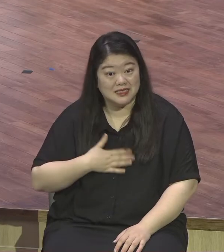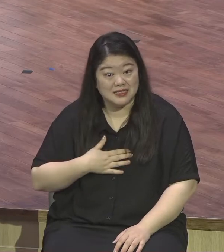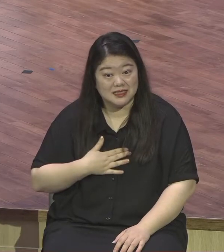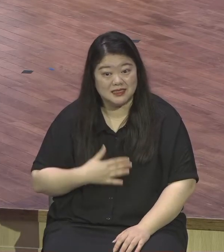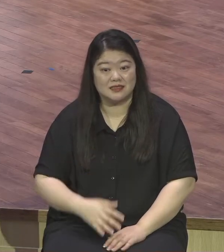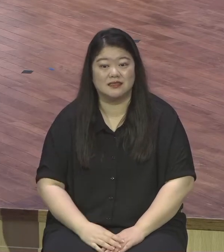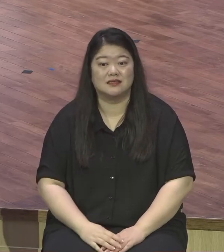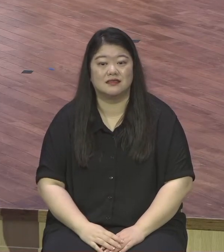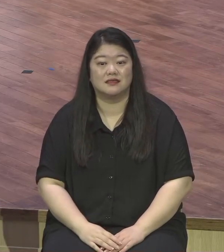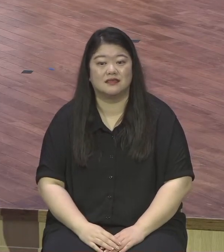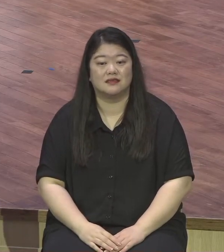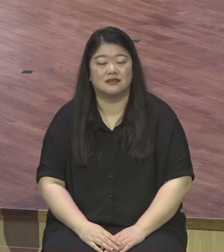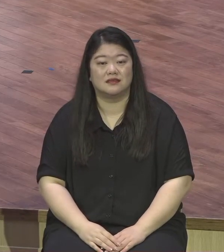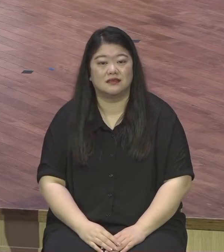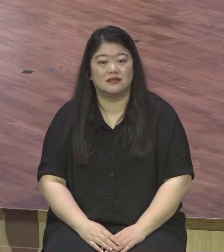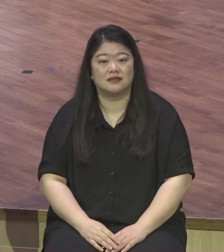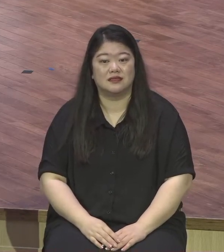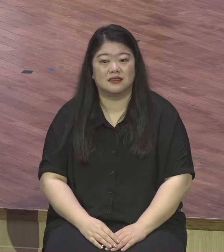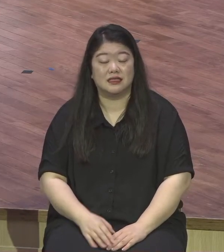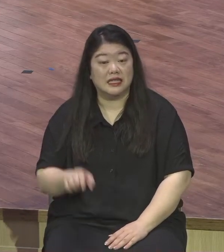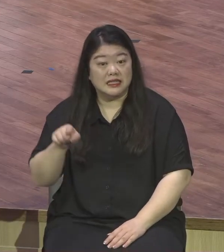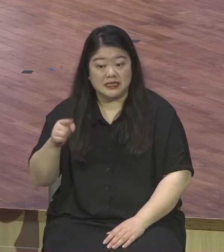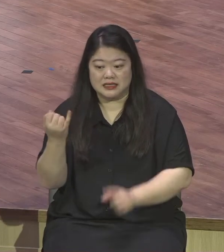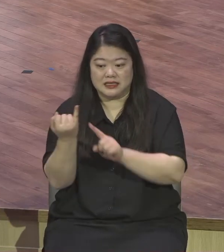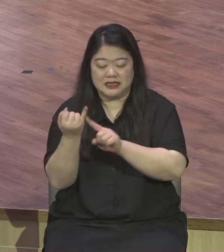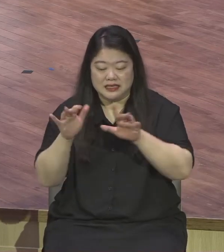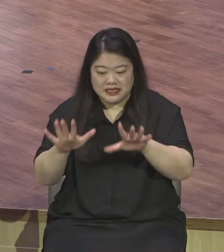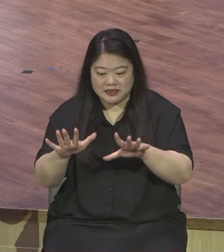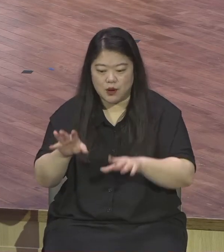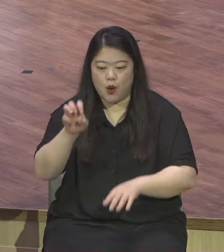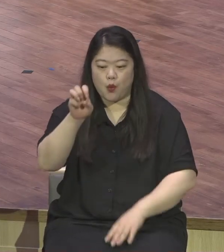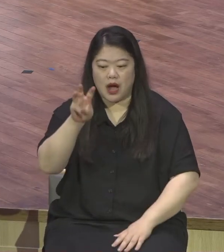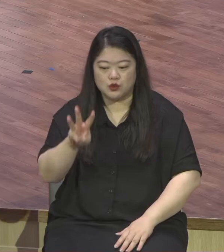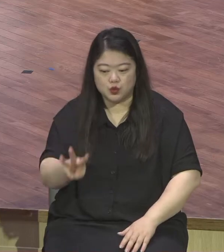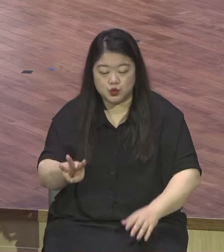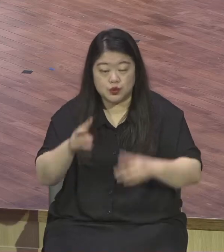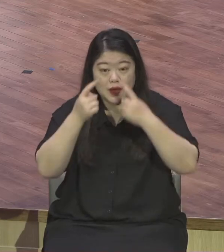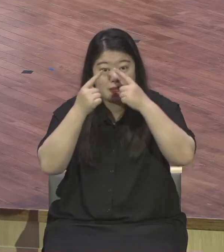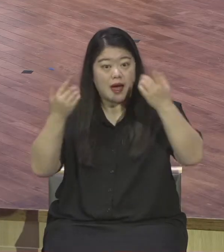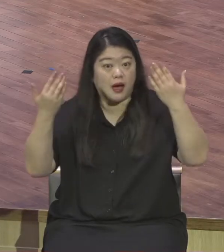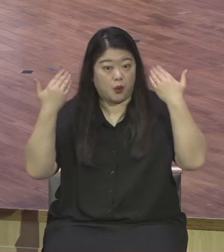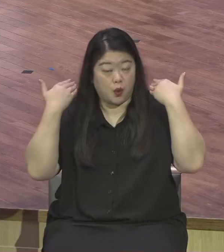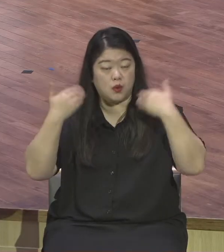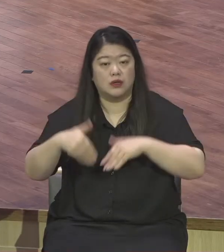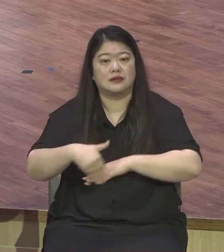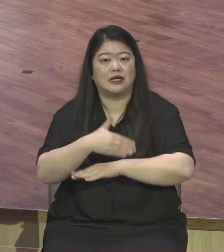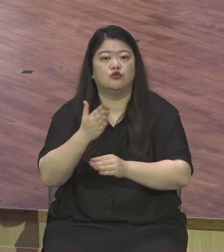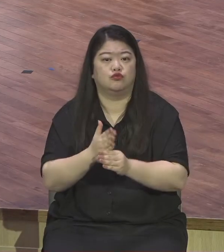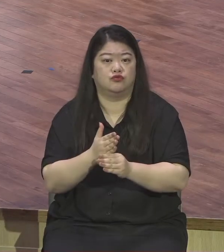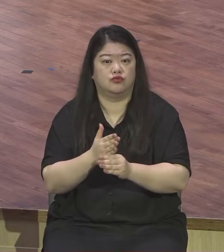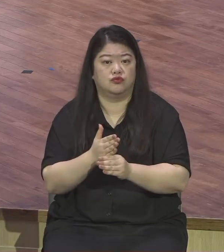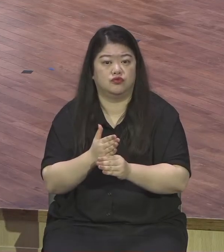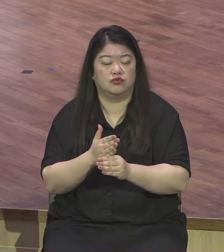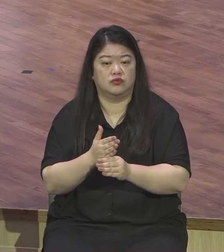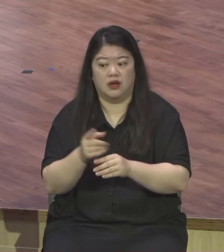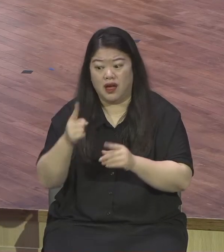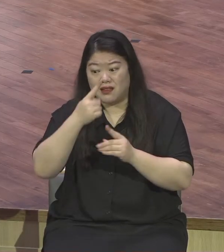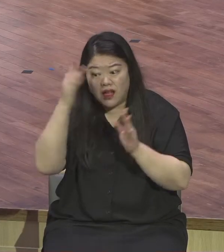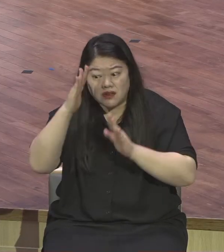출신이고 지금 광주대학교 다니죠. 대학생이 3관왕 처음 있는 일이에요. 물론 큰 감동